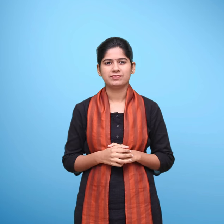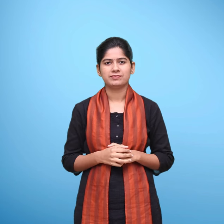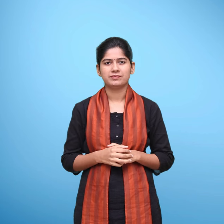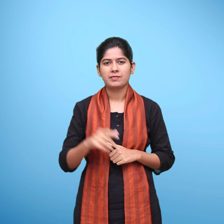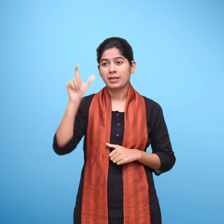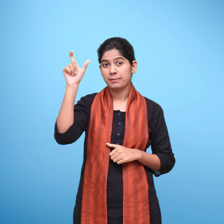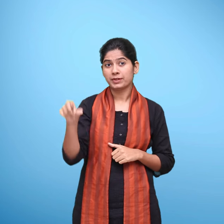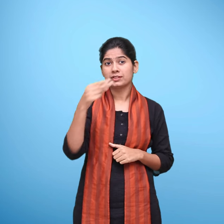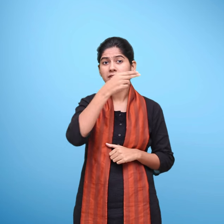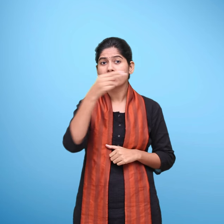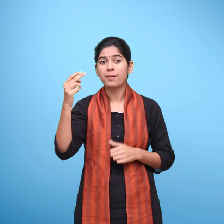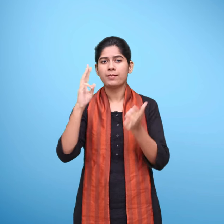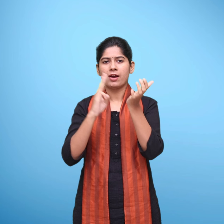मयूख घोश